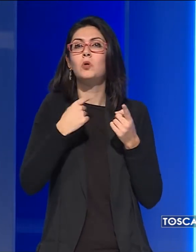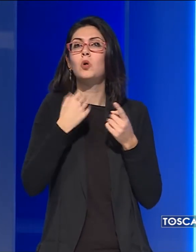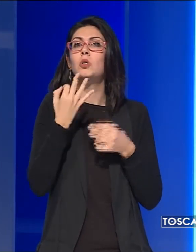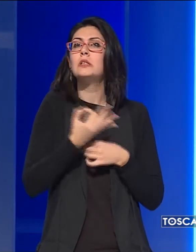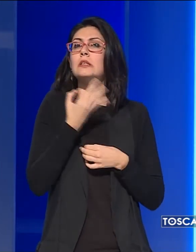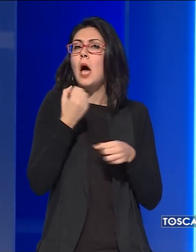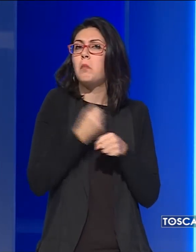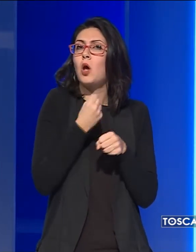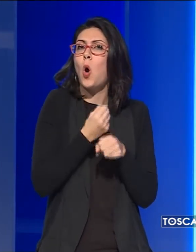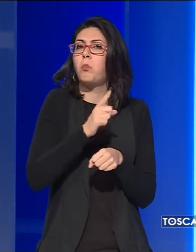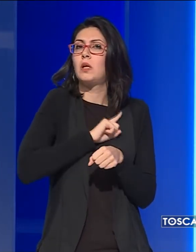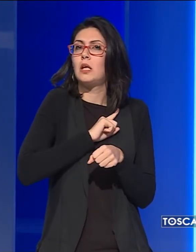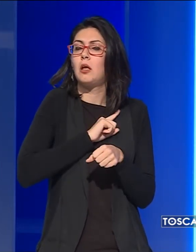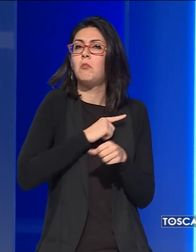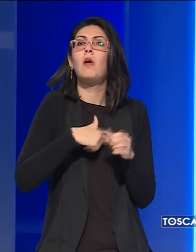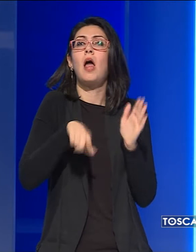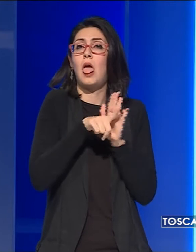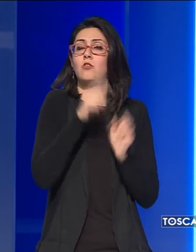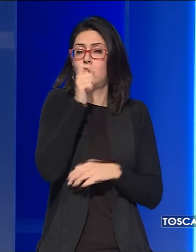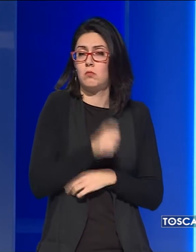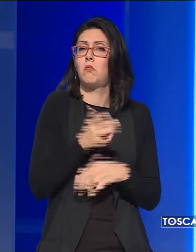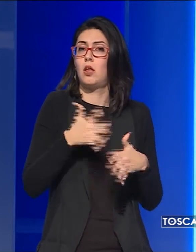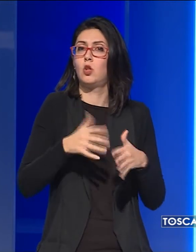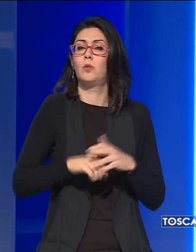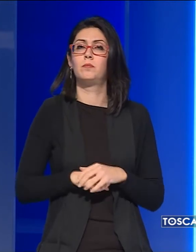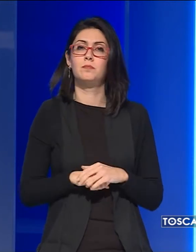miei compiti rispettando la legge.